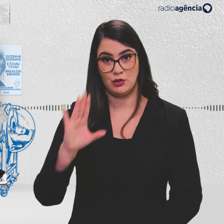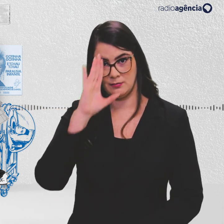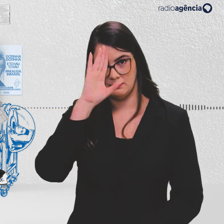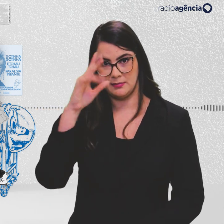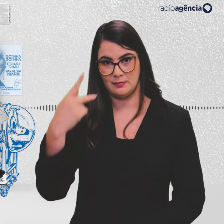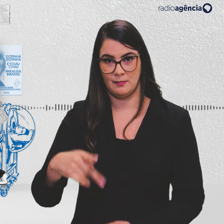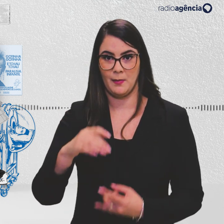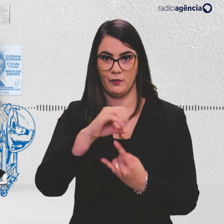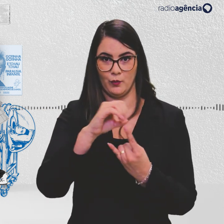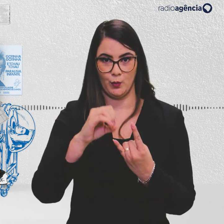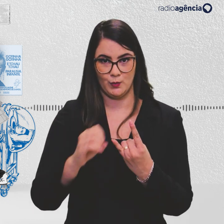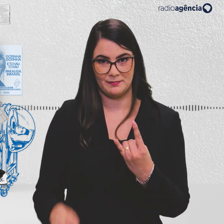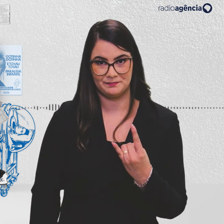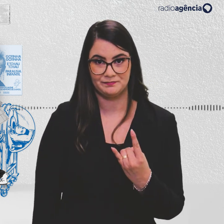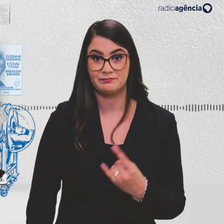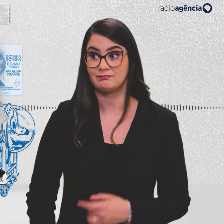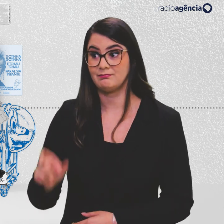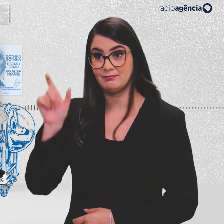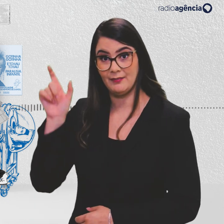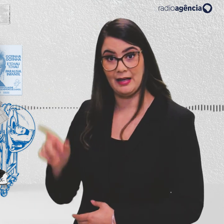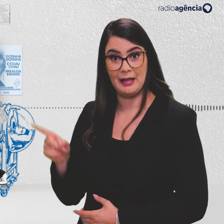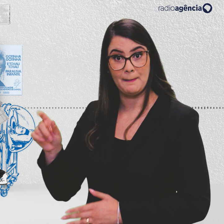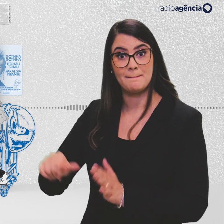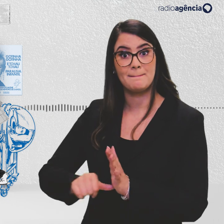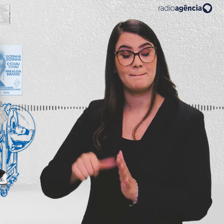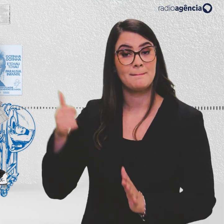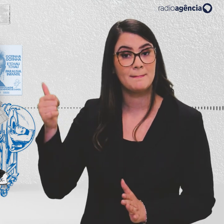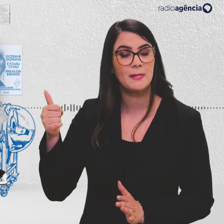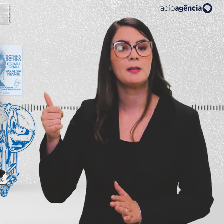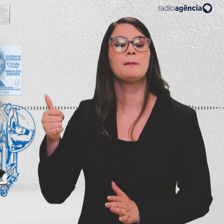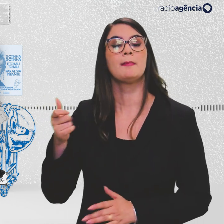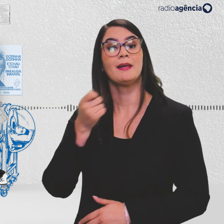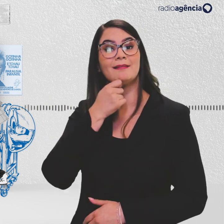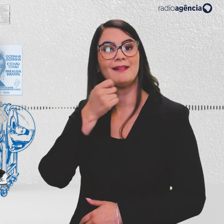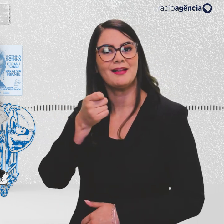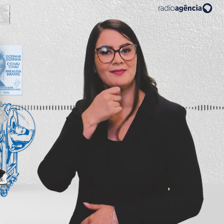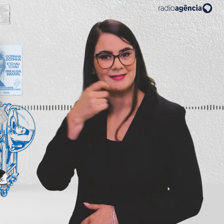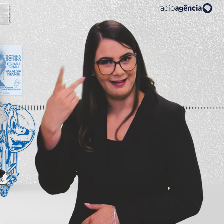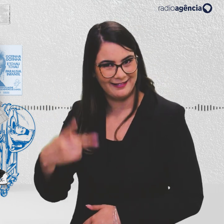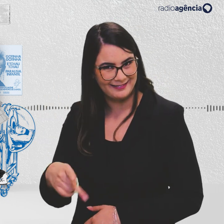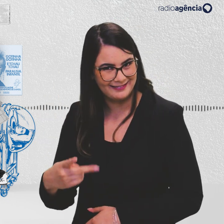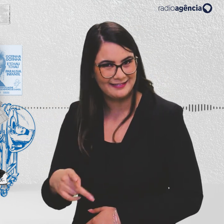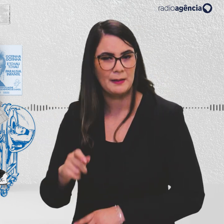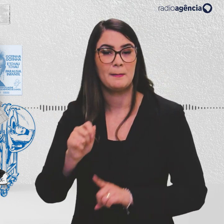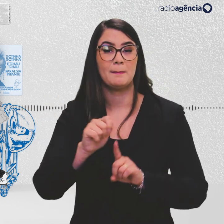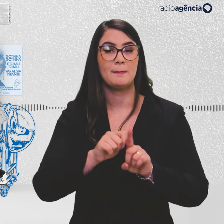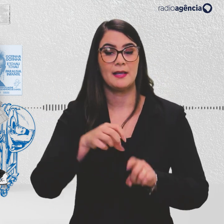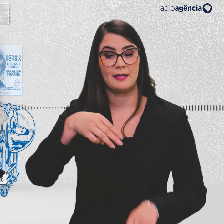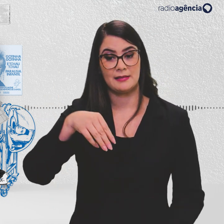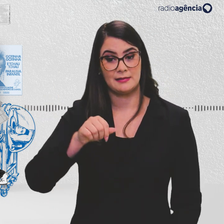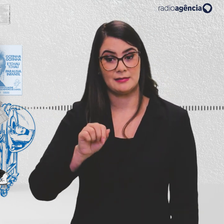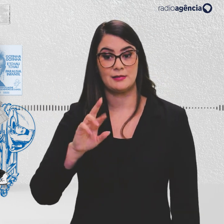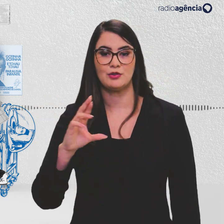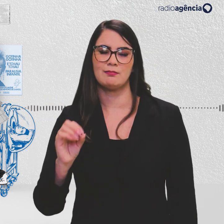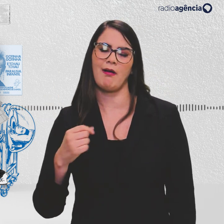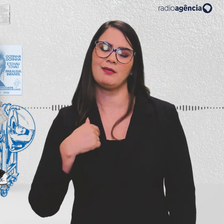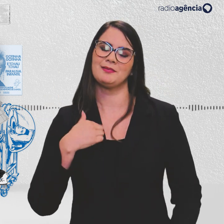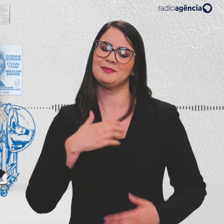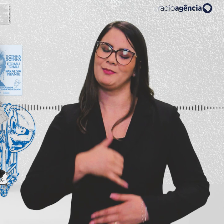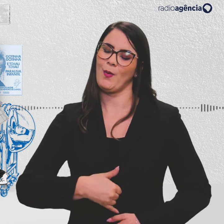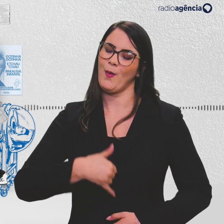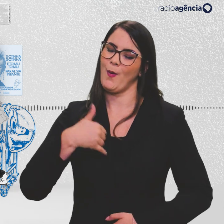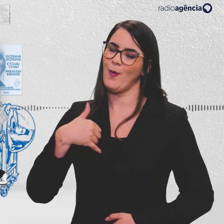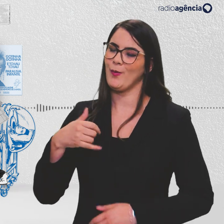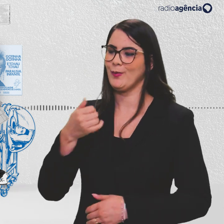da Fiocruz. O doutor Roma foi o primeiro entrevistado desse podcast, ainda no mês de março. E eu tive o privilégio de